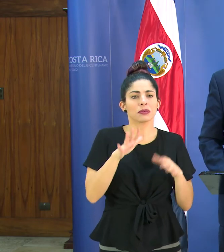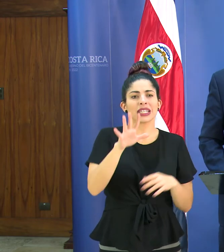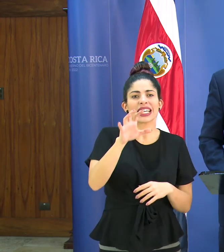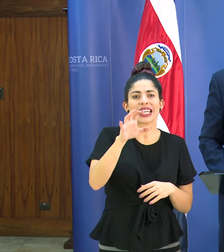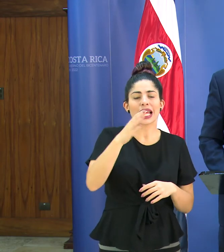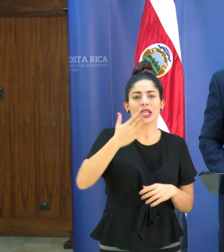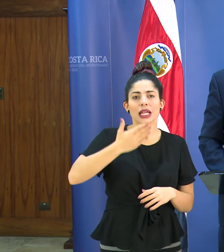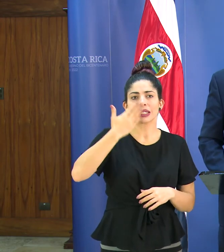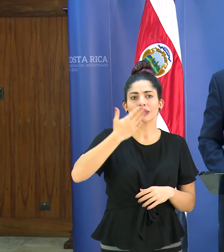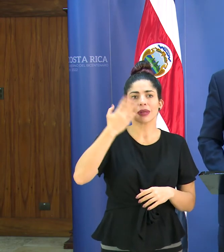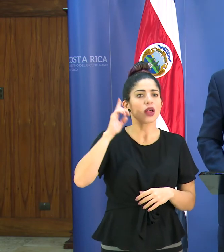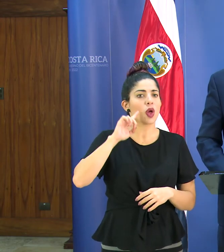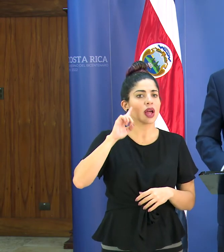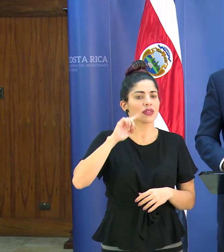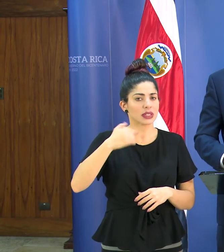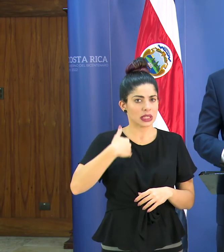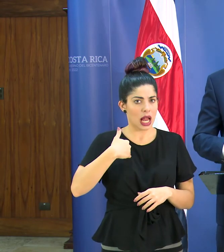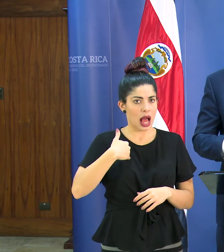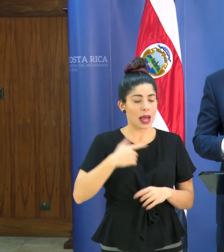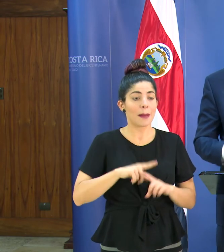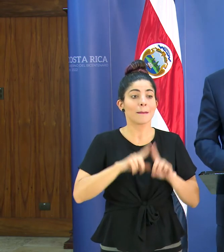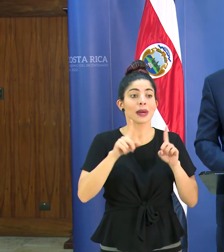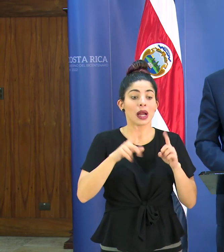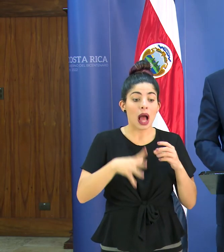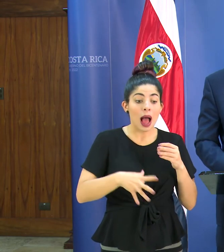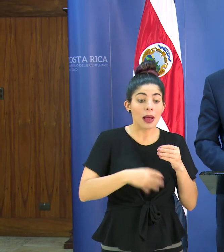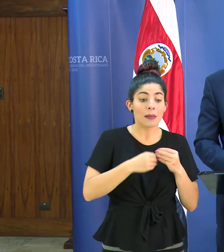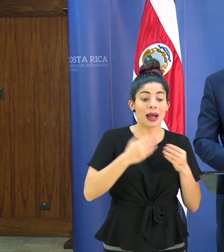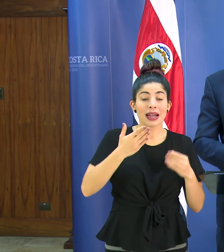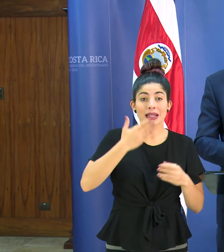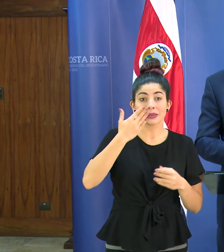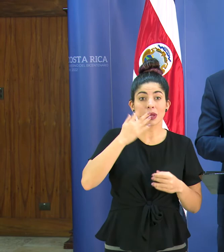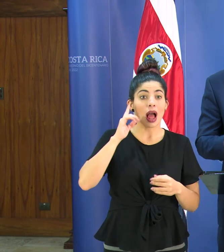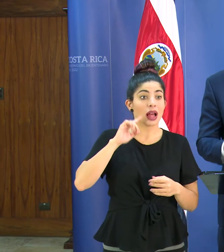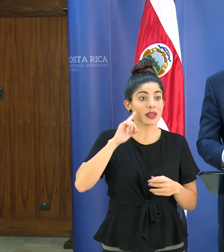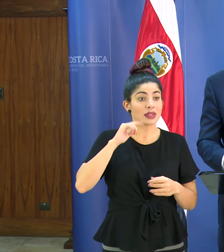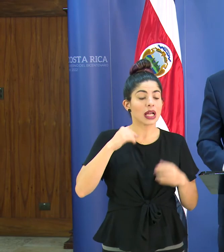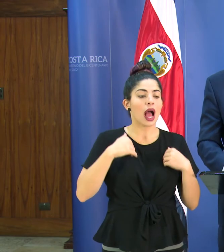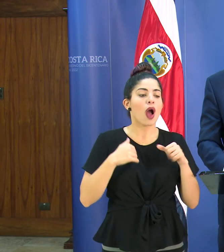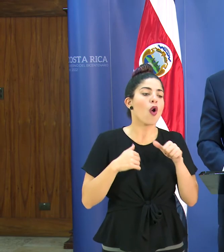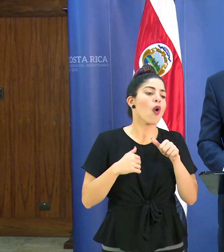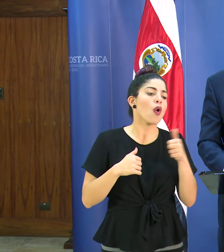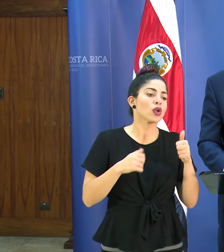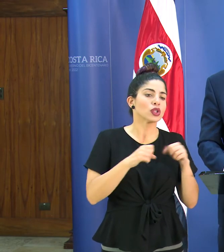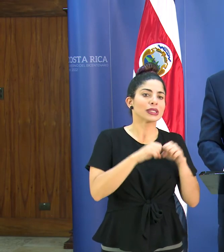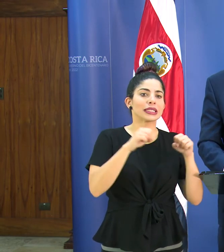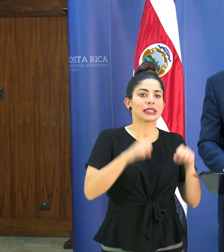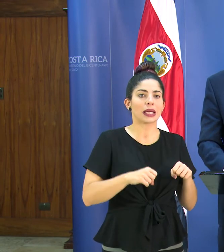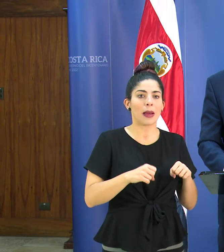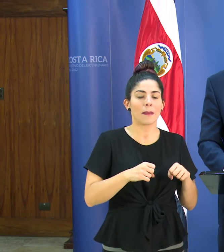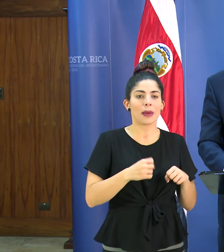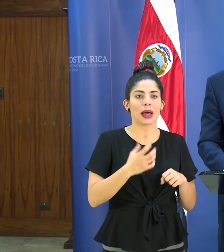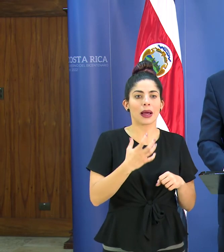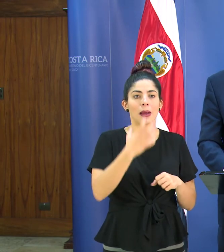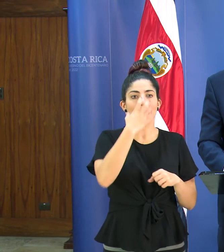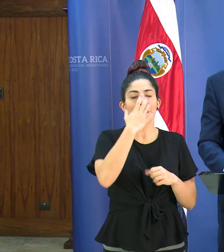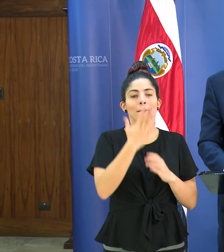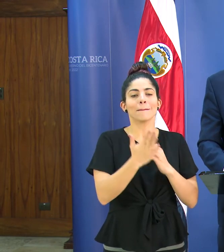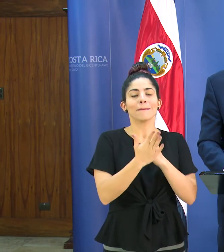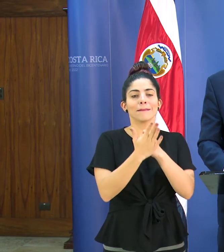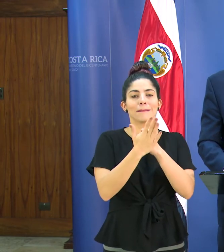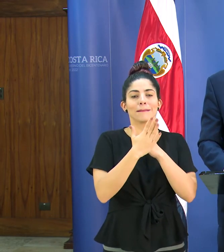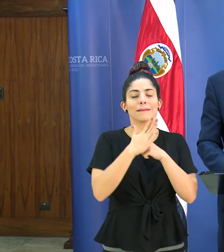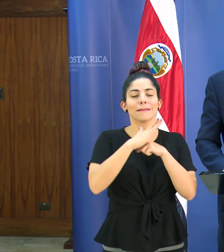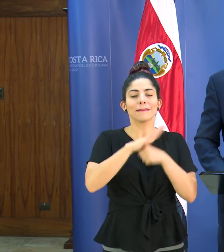respiradores artificiales pero además de los respiradores artificiales hay otros sistemas que es de presión positiva de